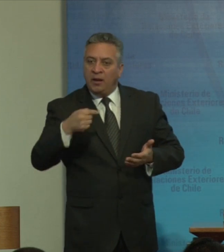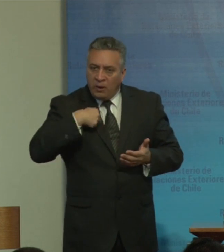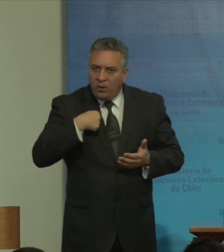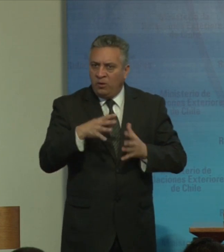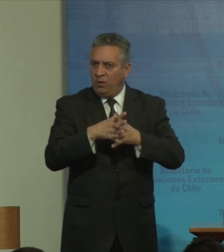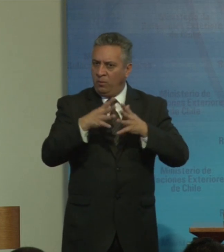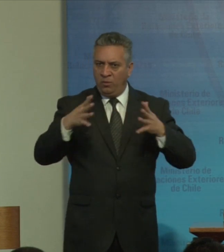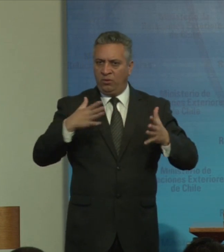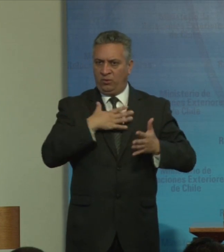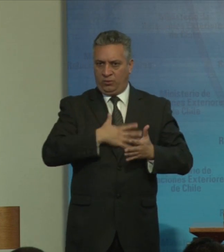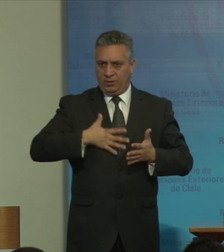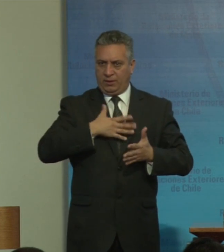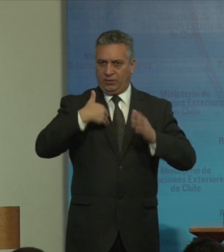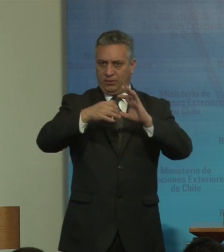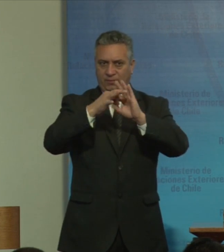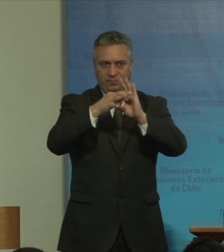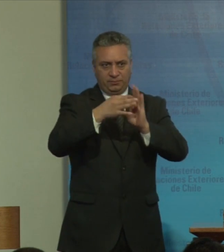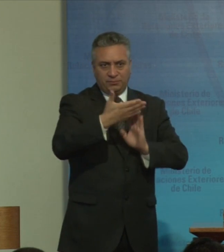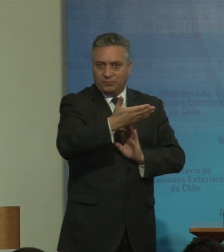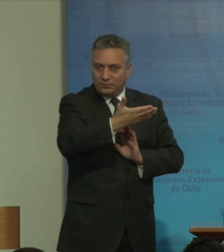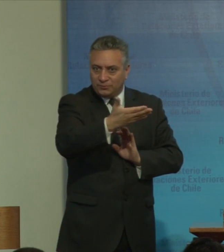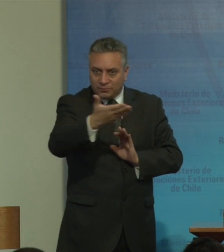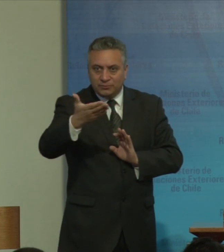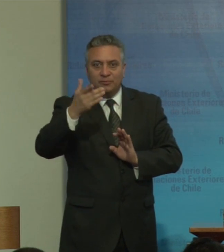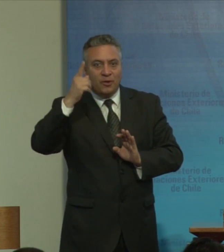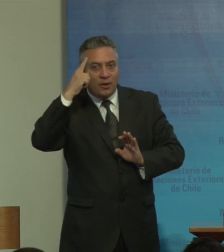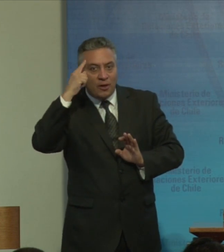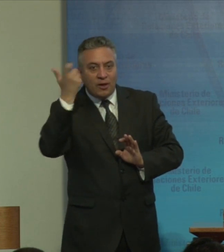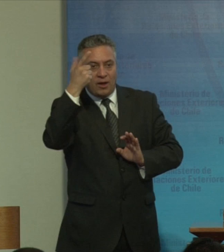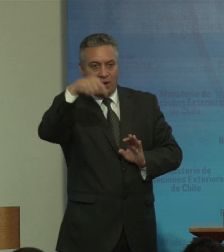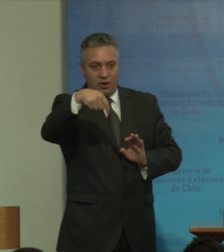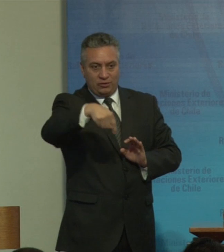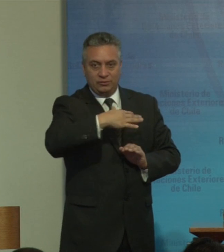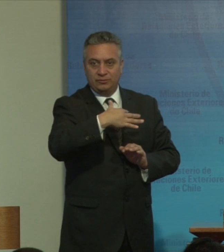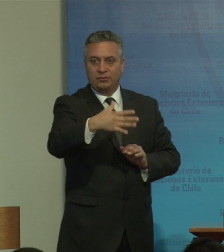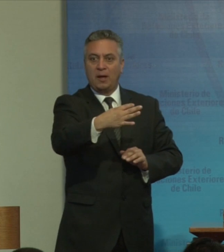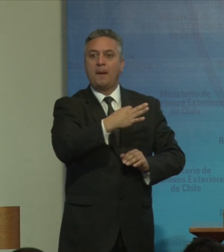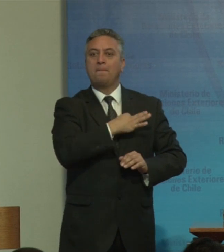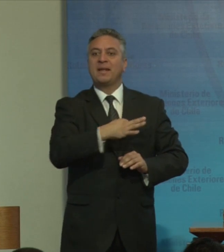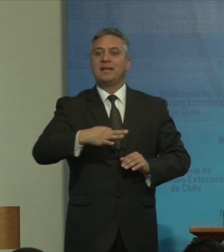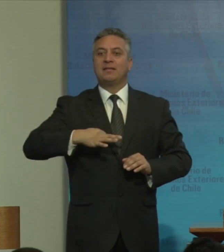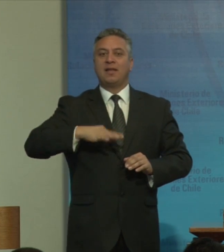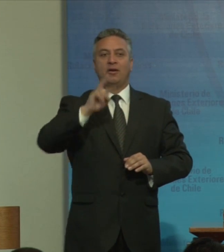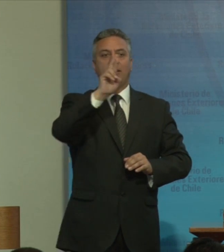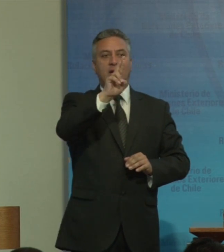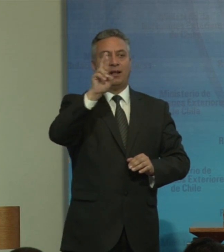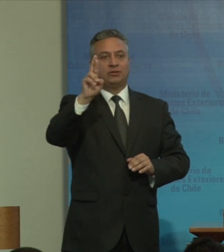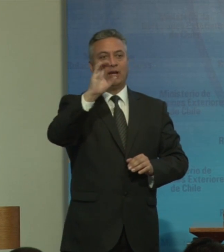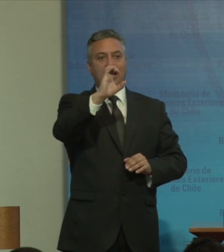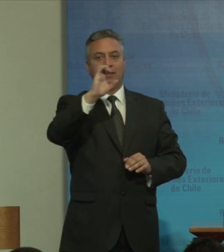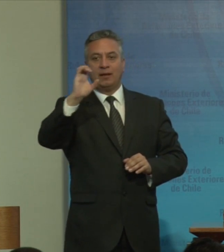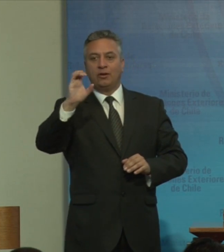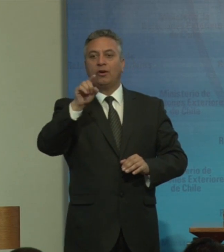gustaría agradecer a los coorganizadores del evento el Ministerio de Relaciones Exteriores el Servicio Nacional de Discapacidad